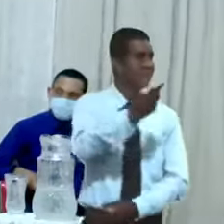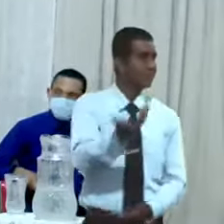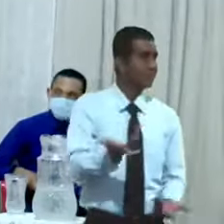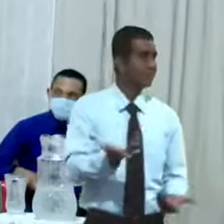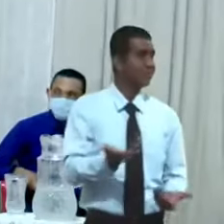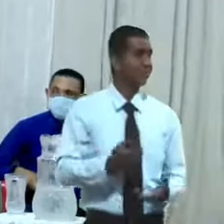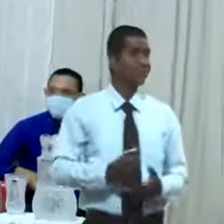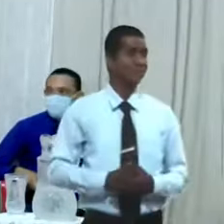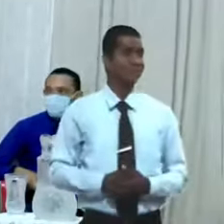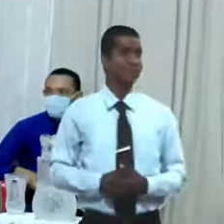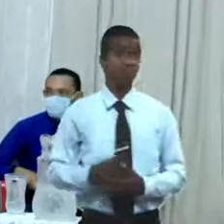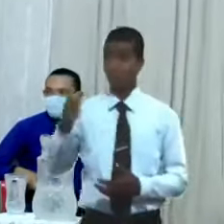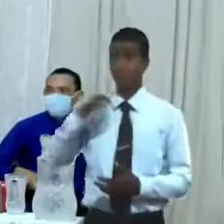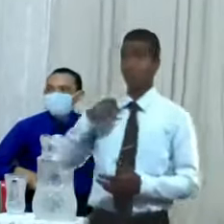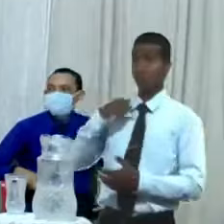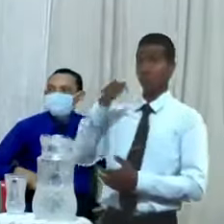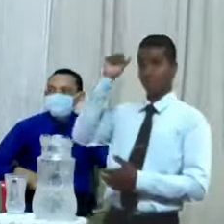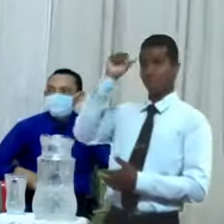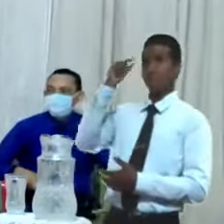Yo.